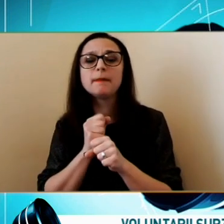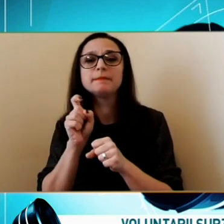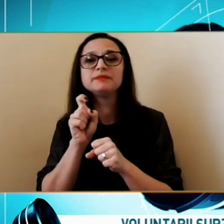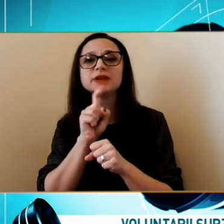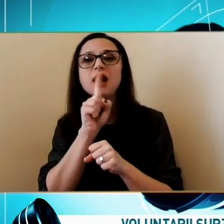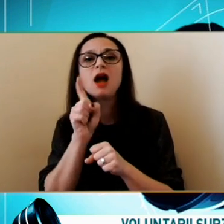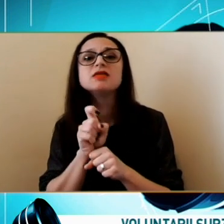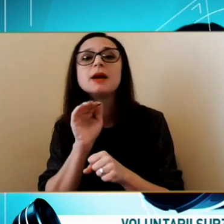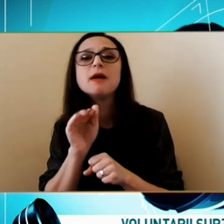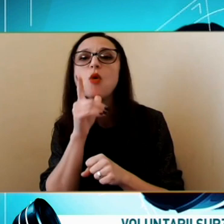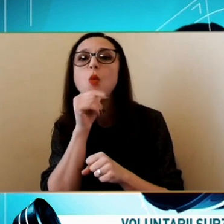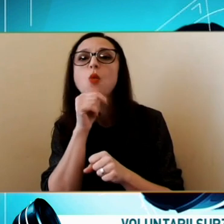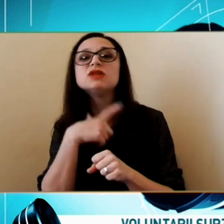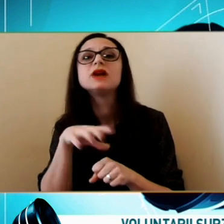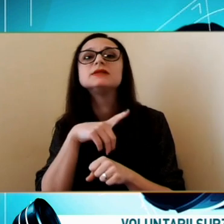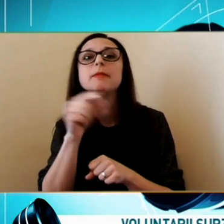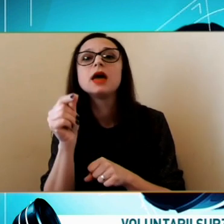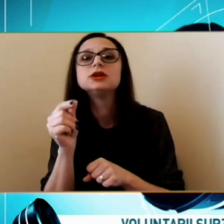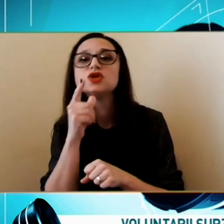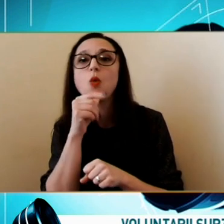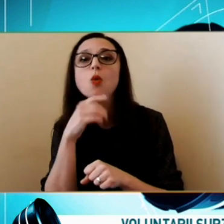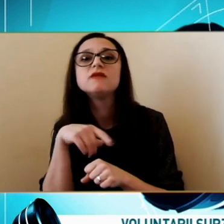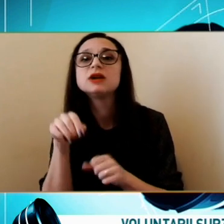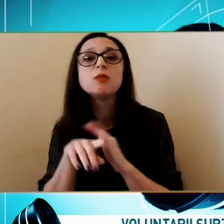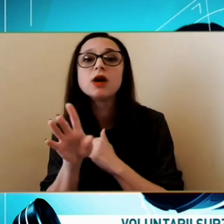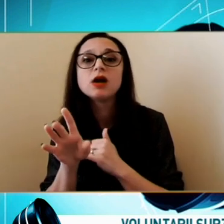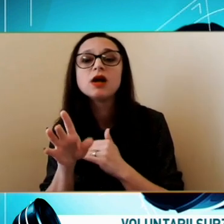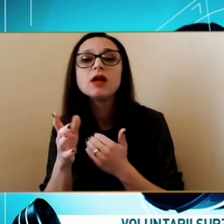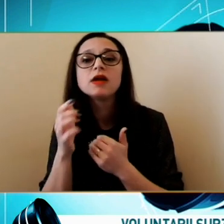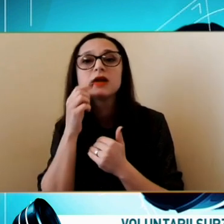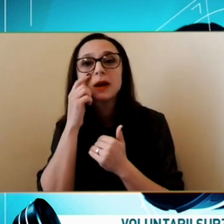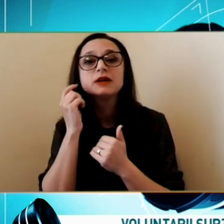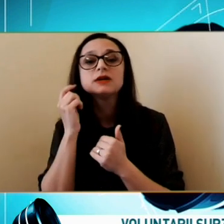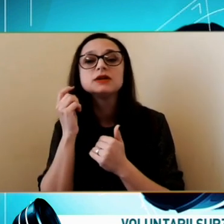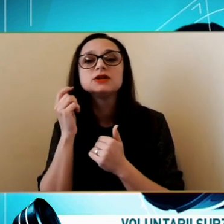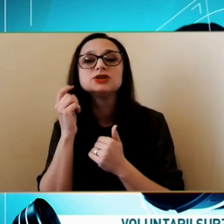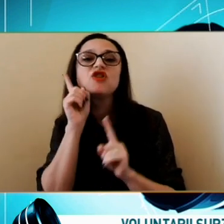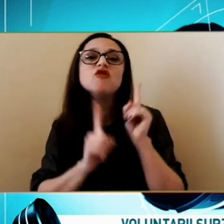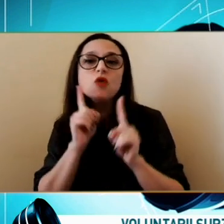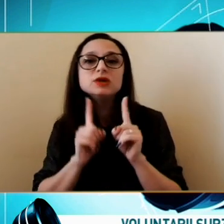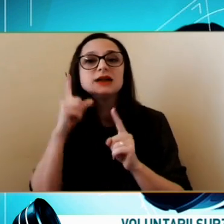vor să meargă Și știi În funcție de răspunsul Pe care îl avem De la ei